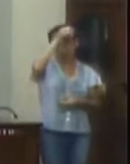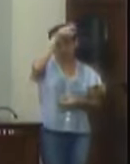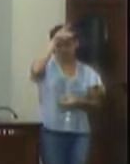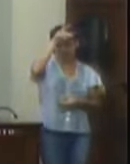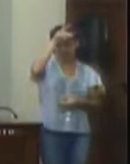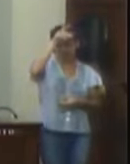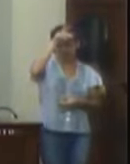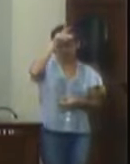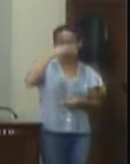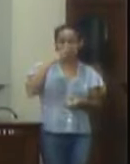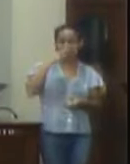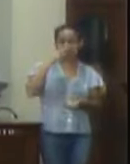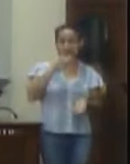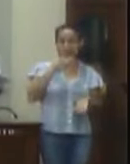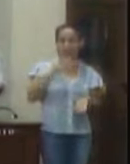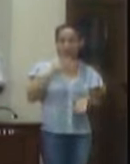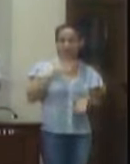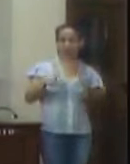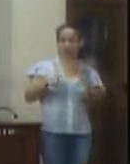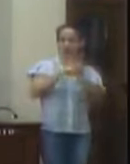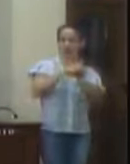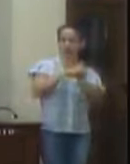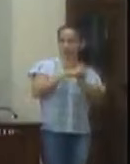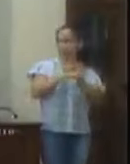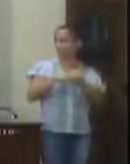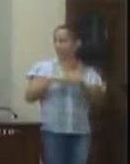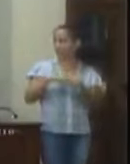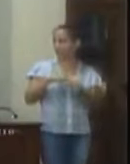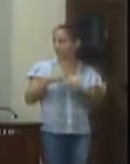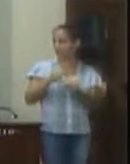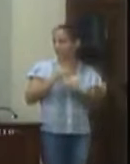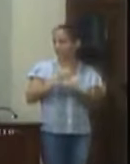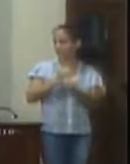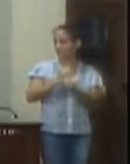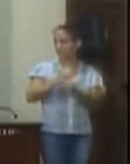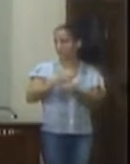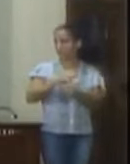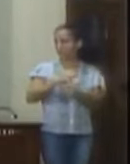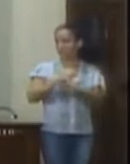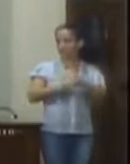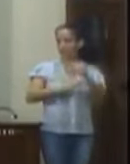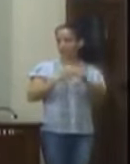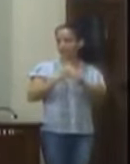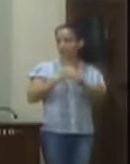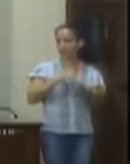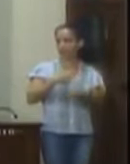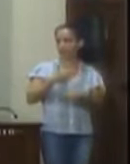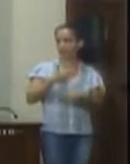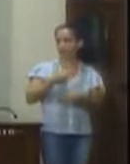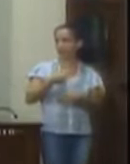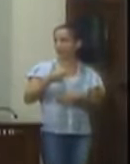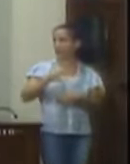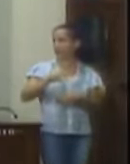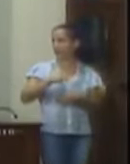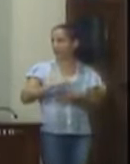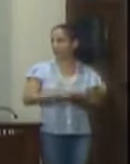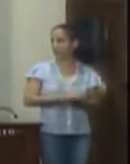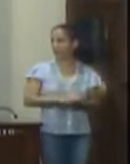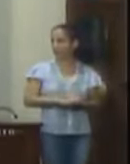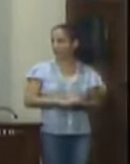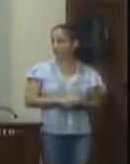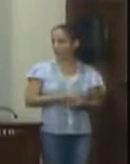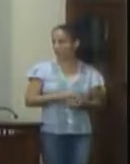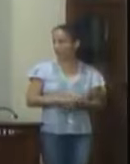dispõe sob lei orçamentária anual para o exercício financeiro de 2019 e da outras providências